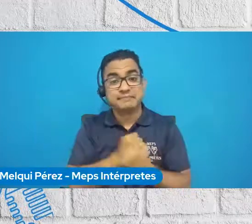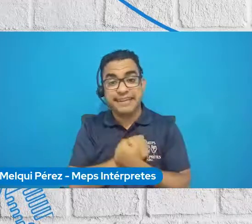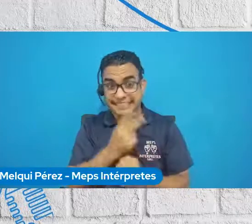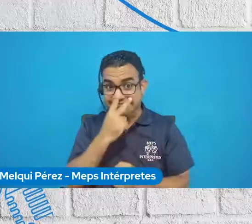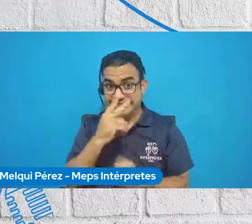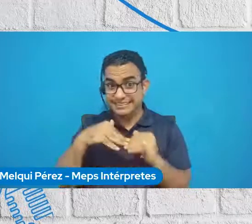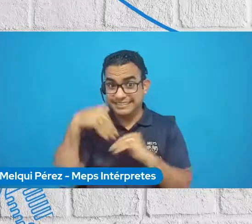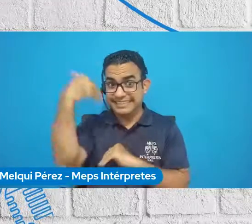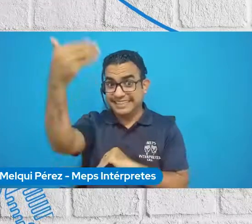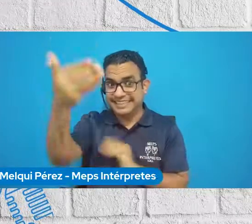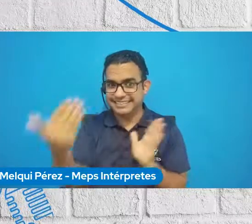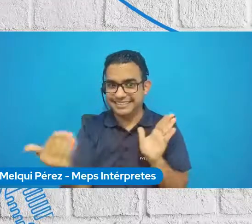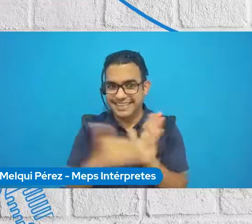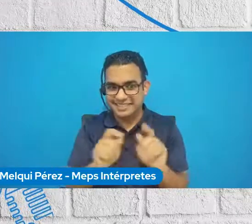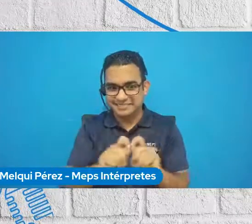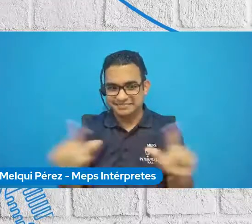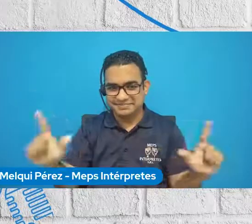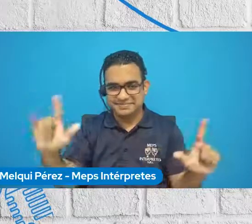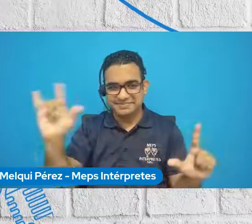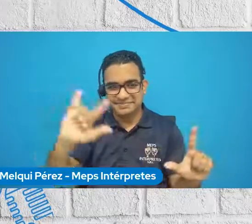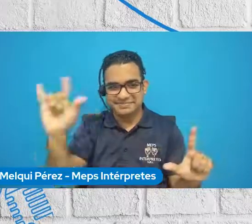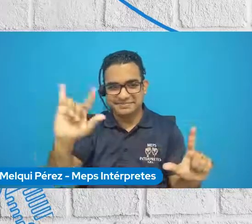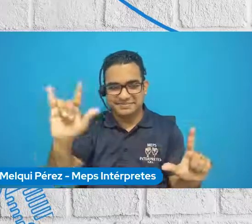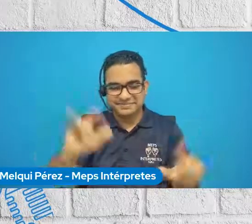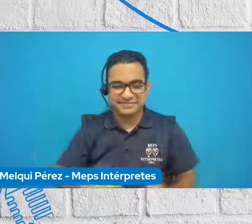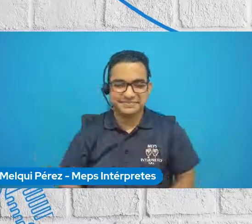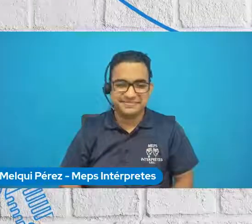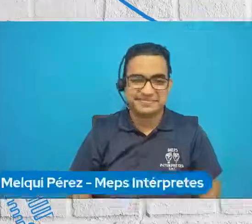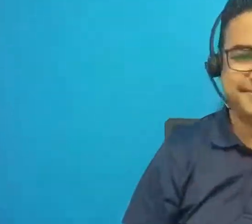temporada de Contagia Voluntad. Chao.